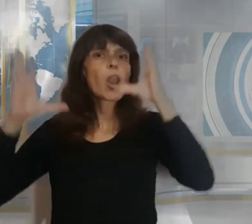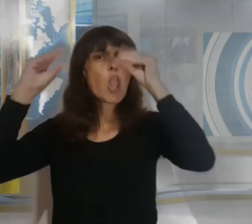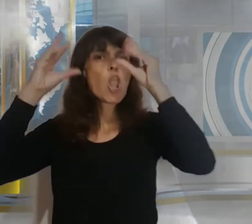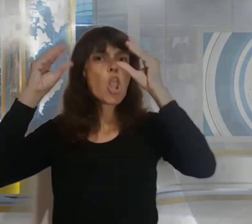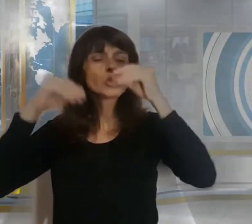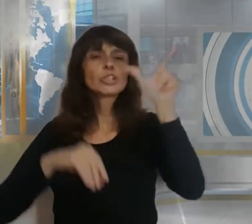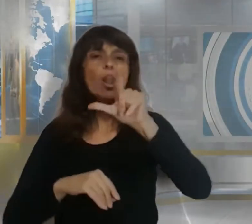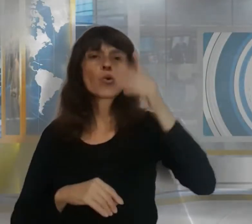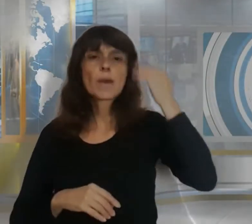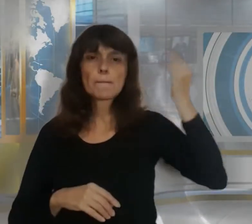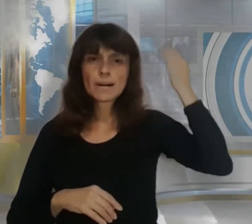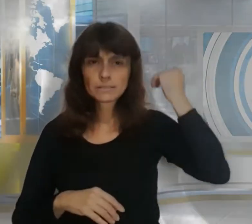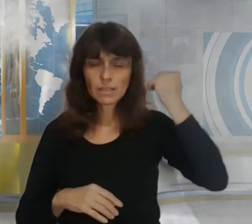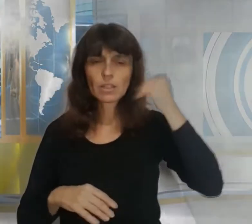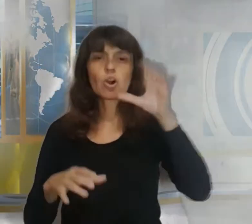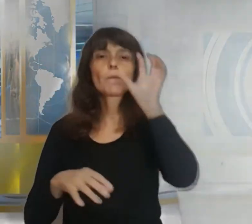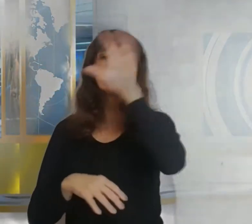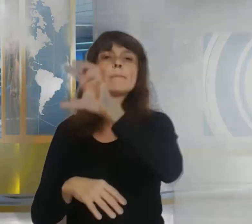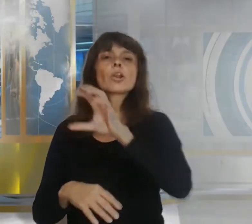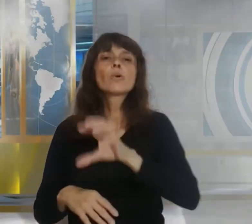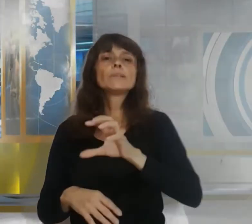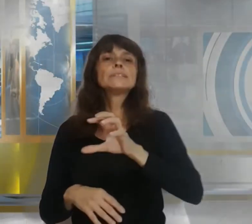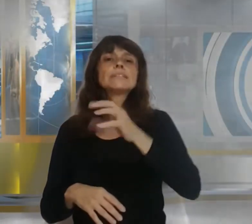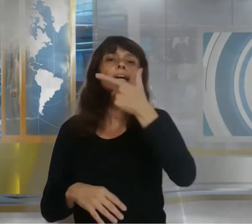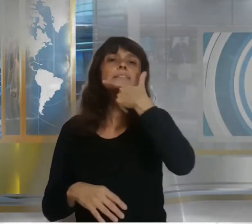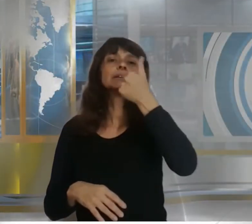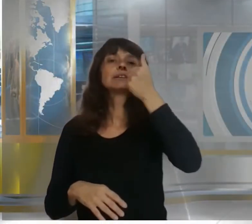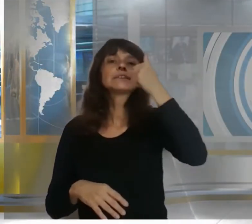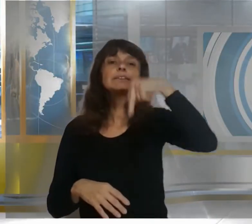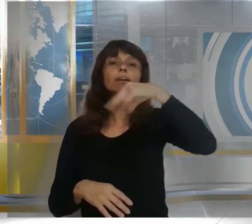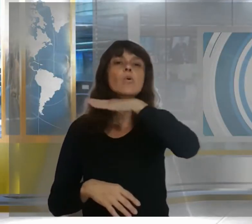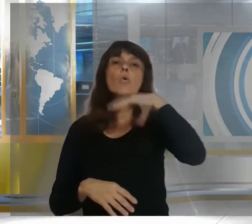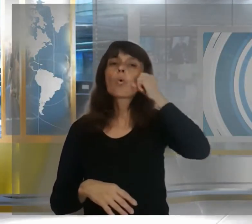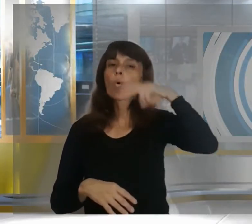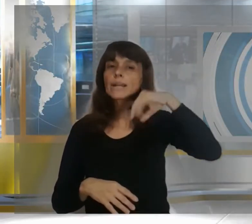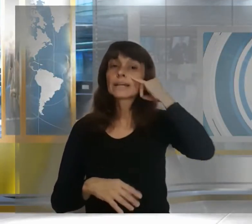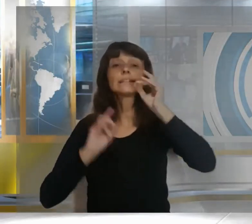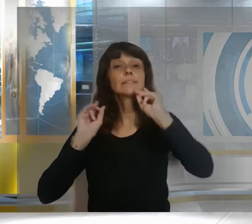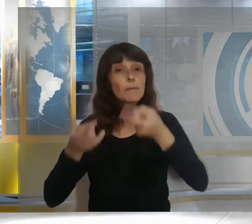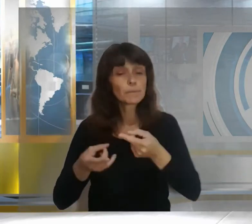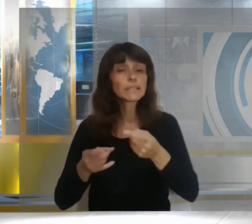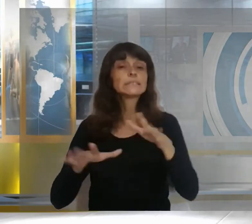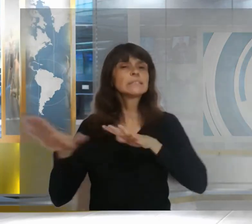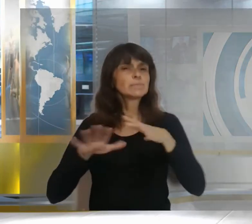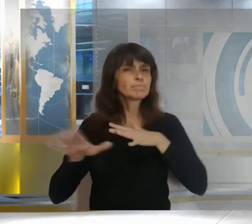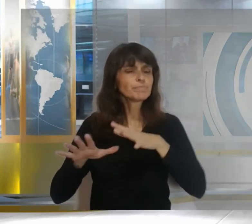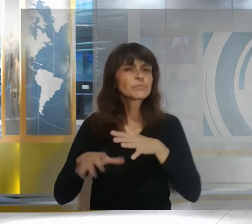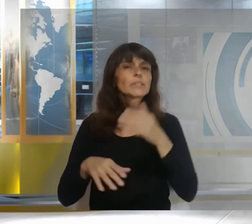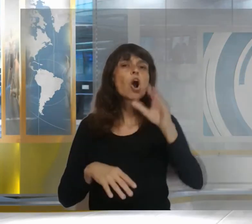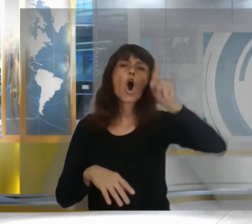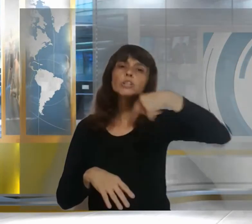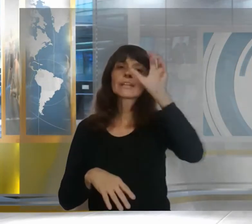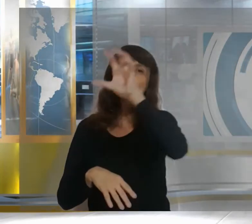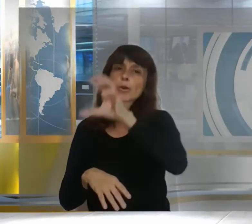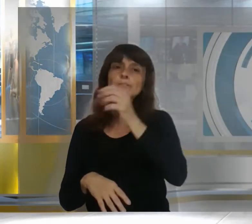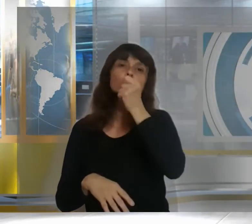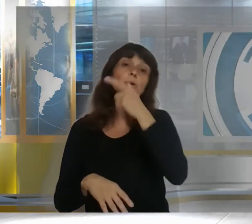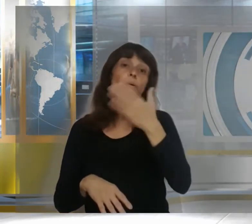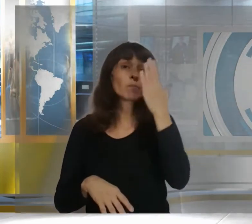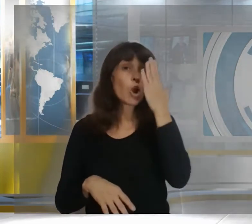provincia de San Juan y también se sintió con diferente intensidad en Córdoba y Mendoza Según informó el Instituto